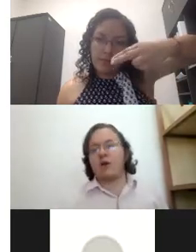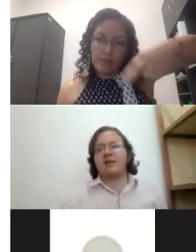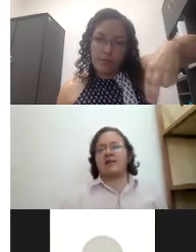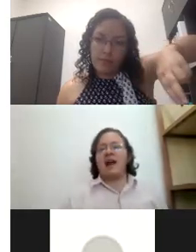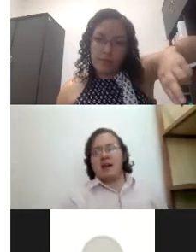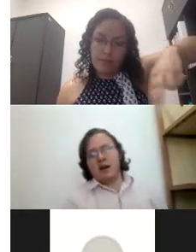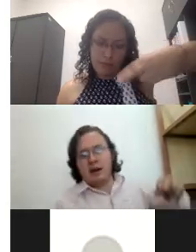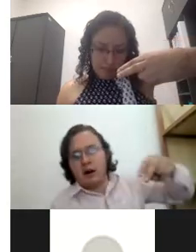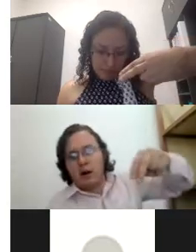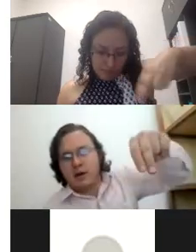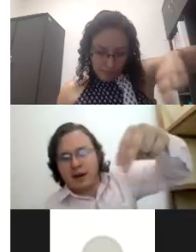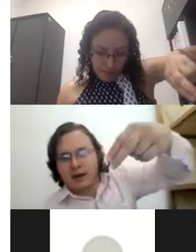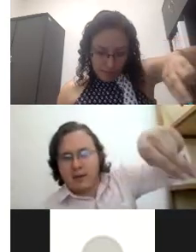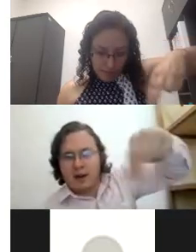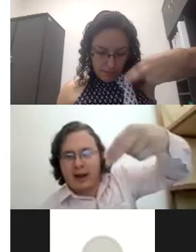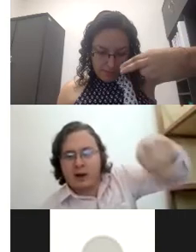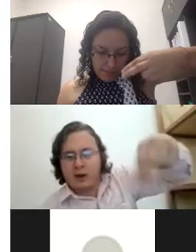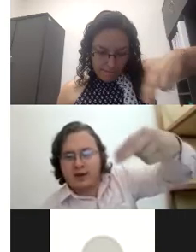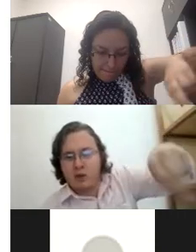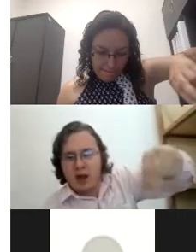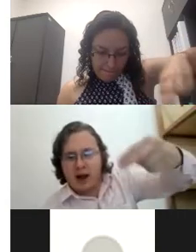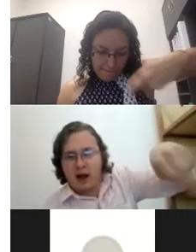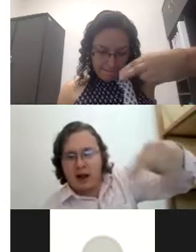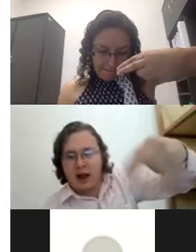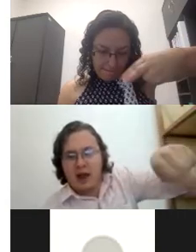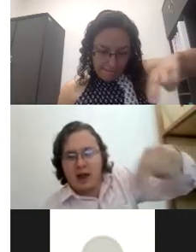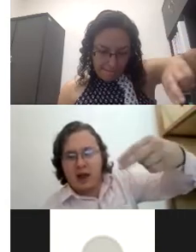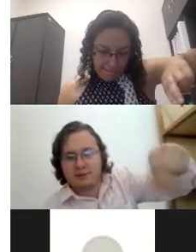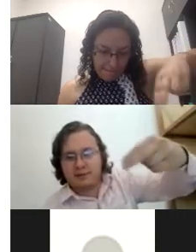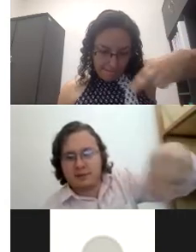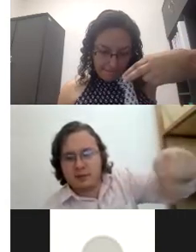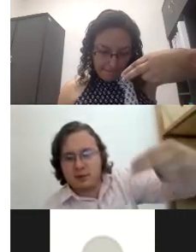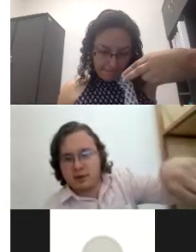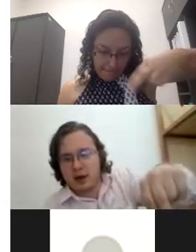lo que es la Ñ y lo que vamos a hacer es que vamos a girar nuestra muñeca Ñ ¿sí?